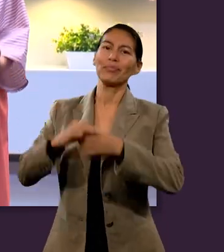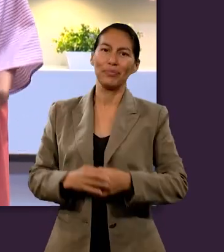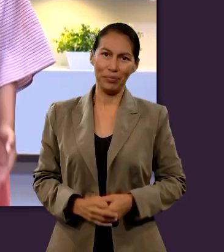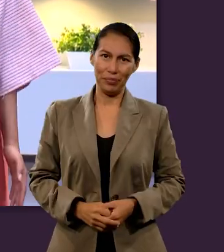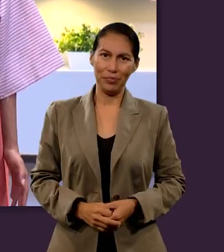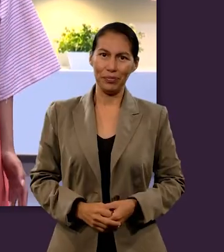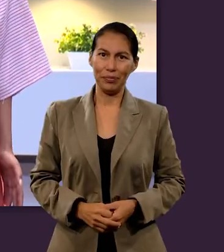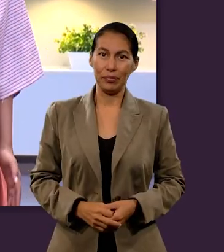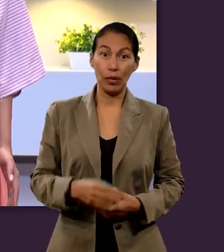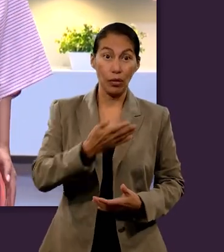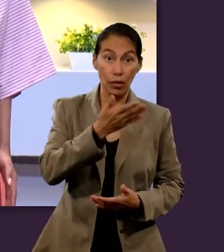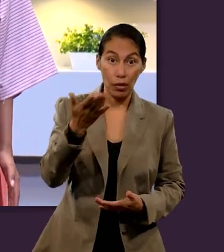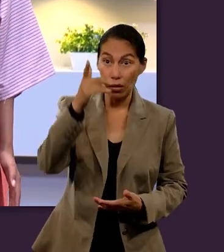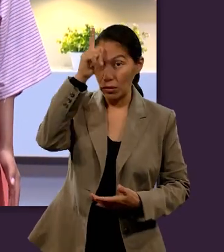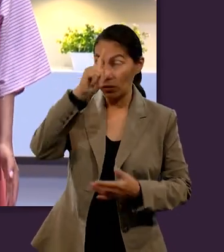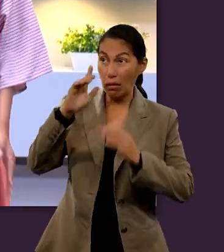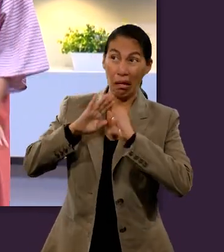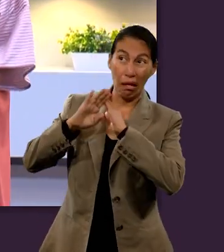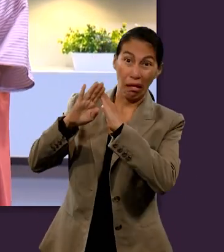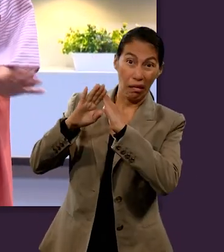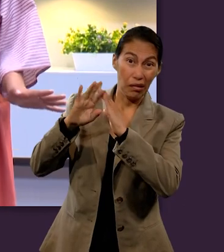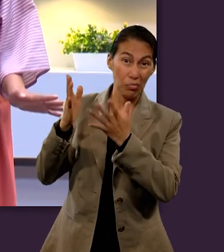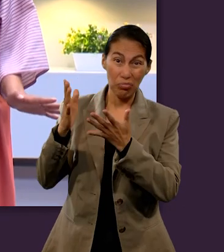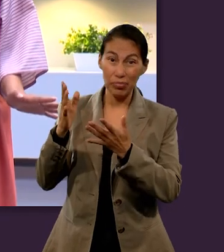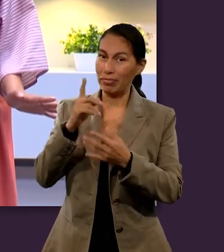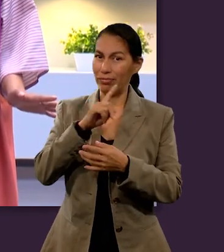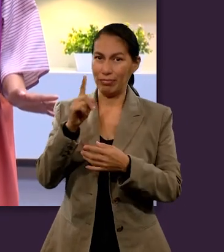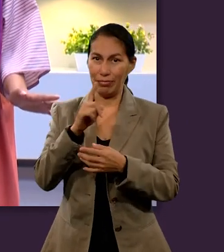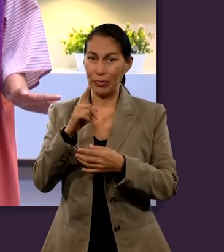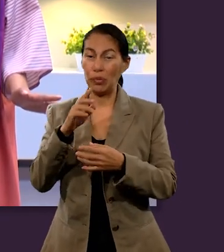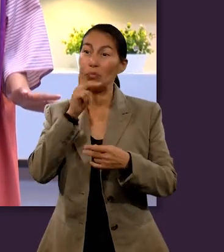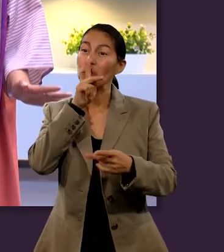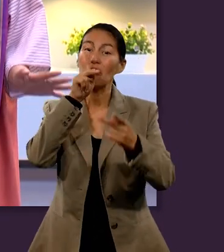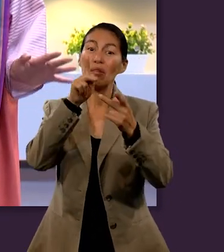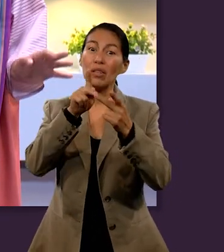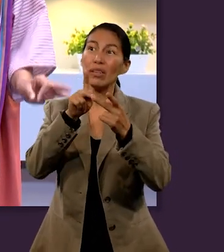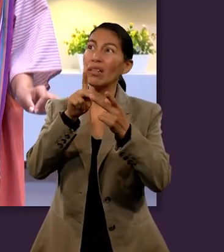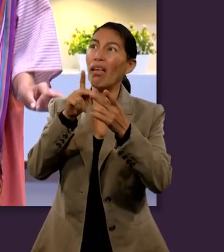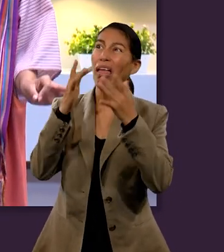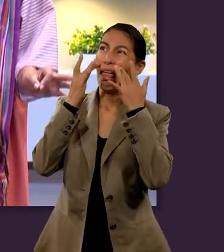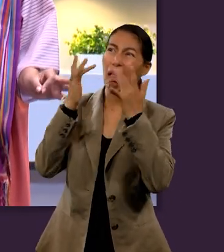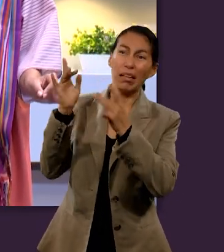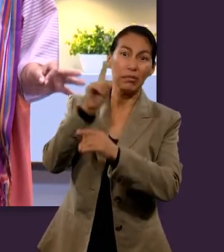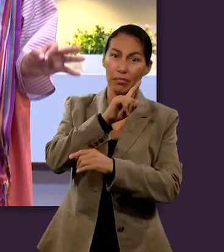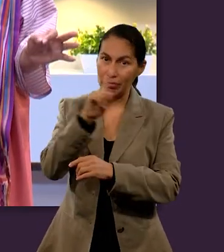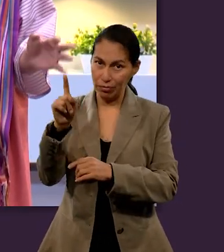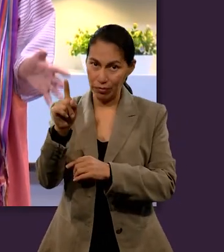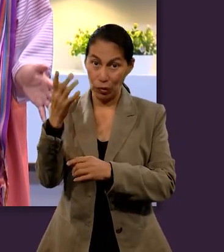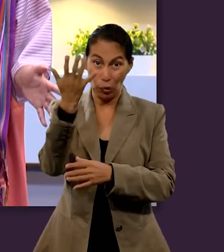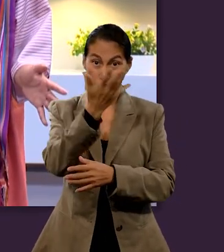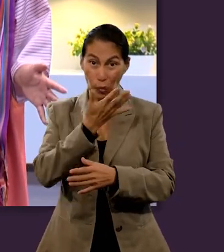en Cristo Jesús. No apaguéis al espíritu, no menospreciéis las profecías,